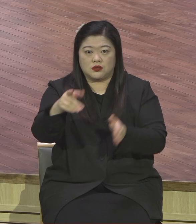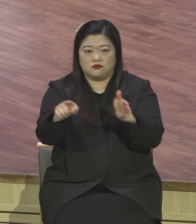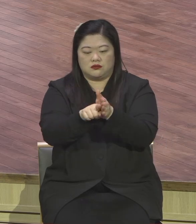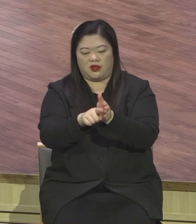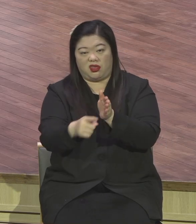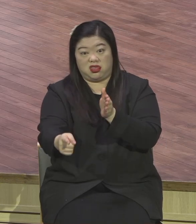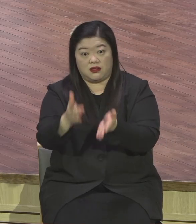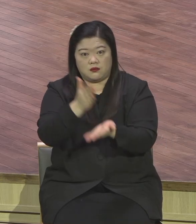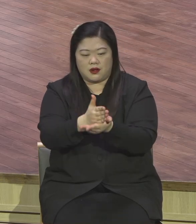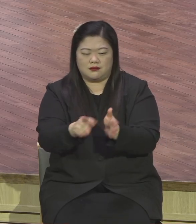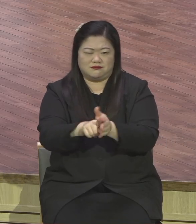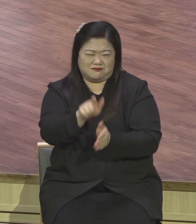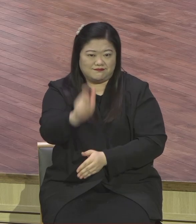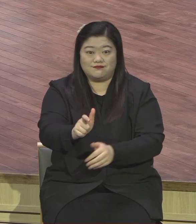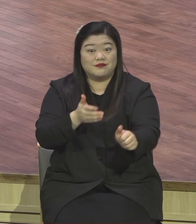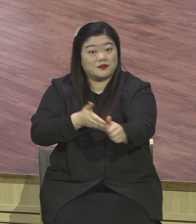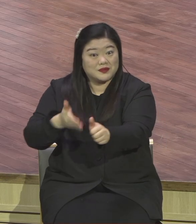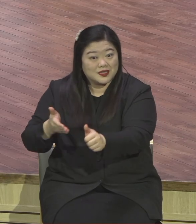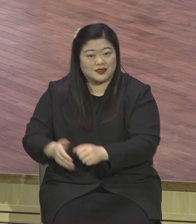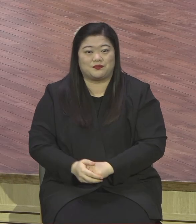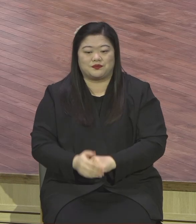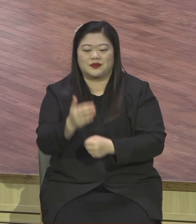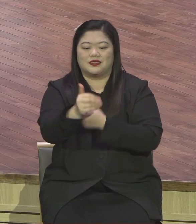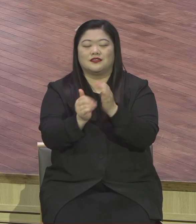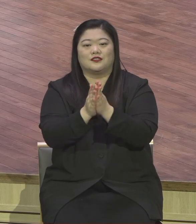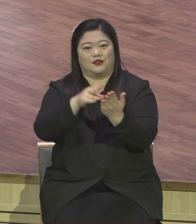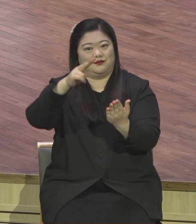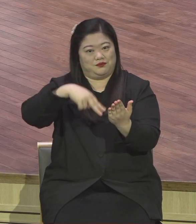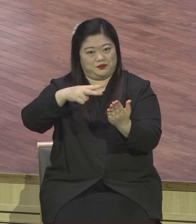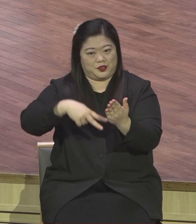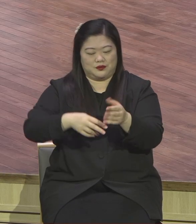하나님 말씀 찾습니다. 10편 81편 10편입니다.